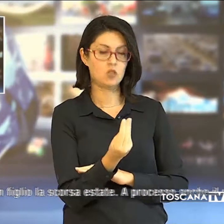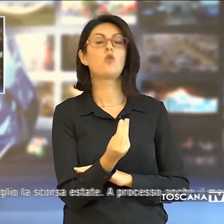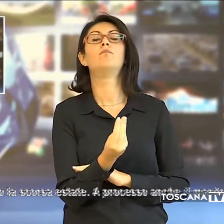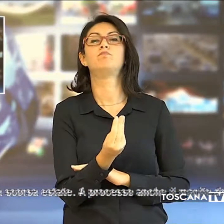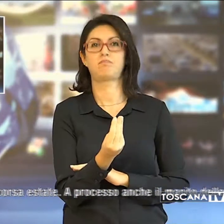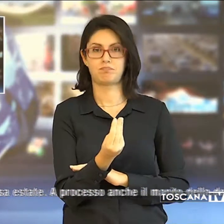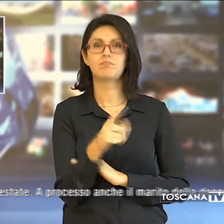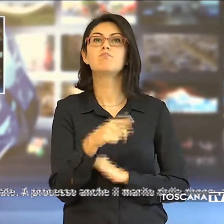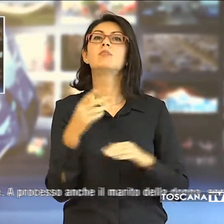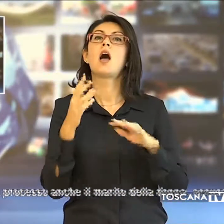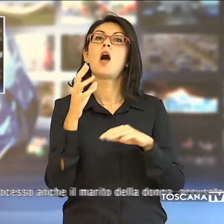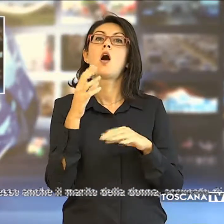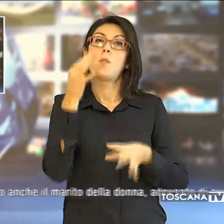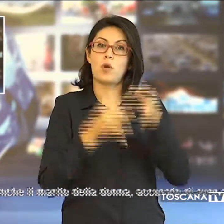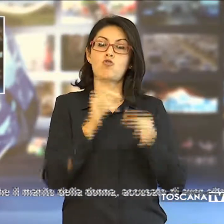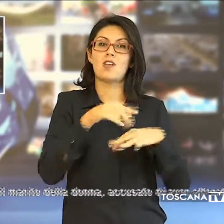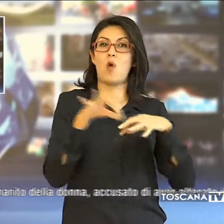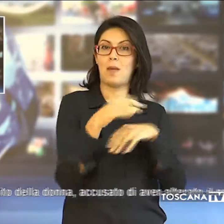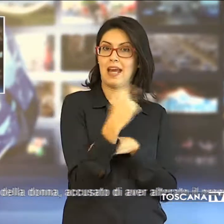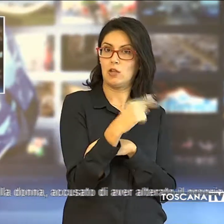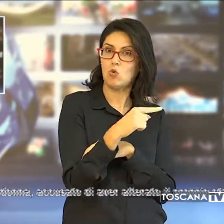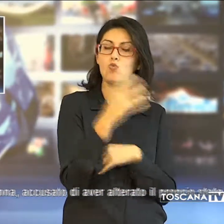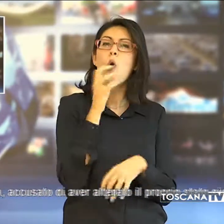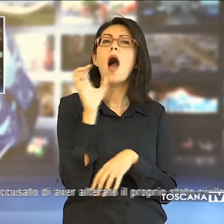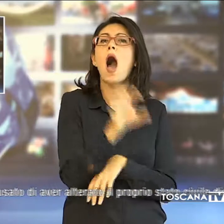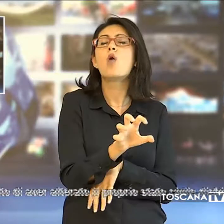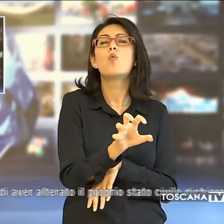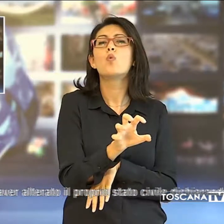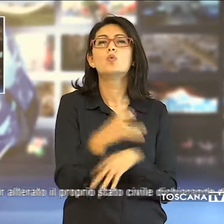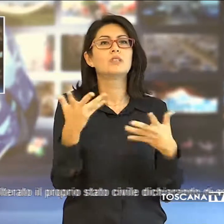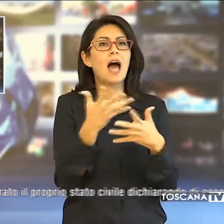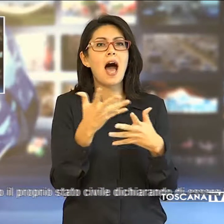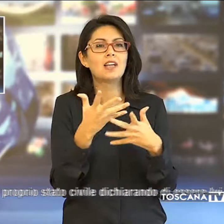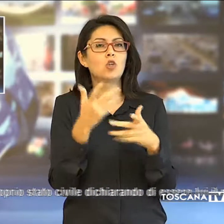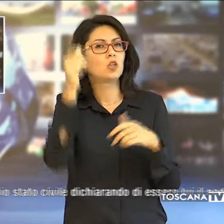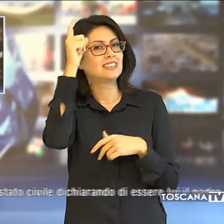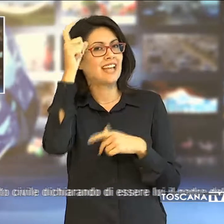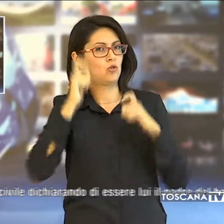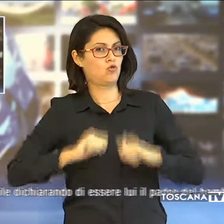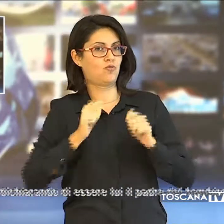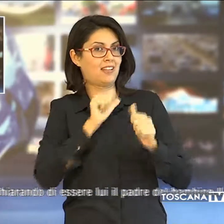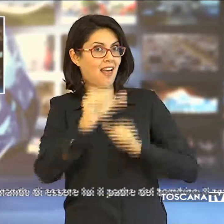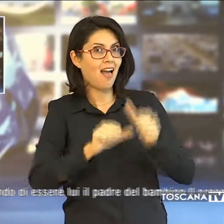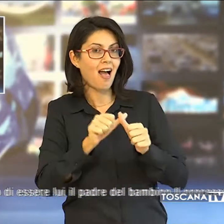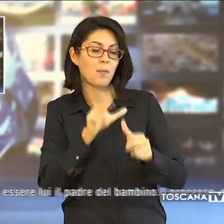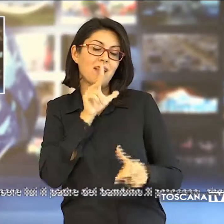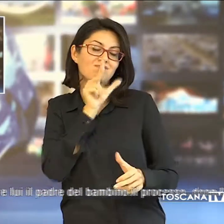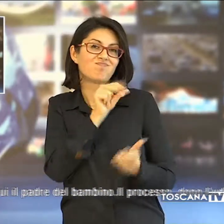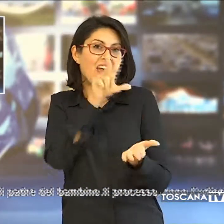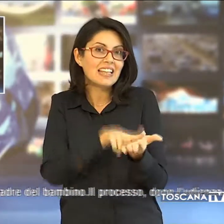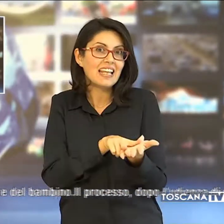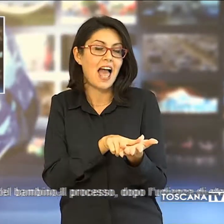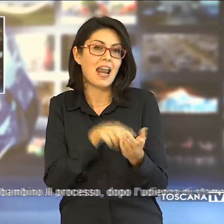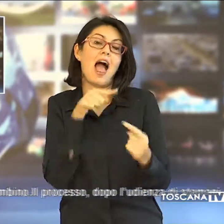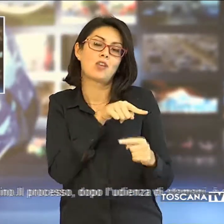A processo anche il marito della donna accusato di aver alterato il proprio stato civile dichiarando di essere lui il